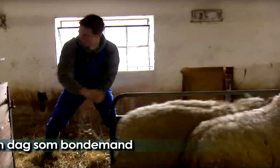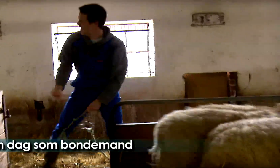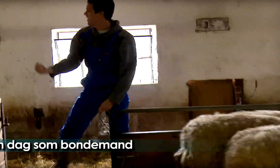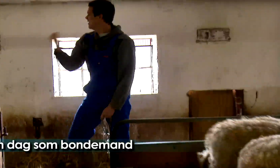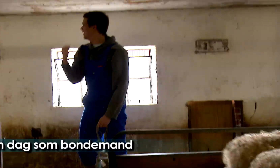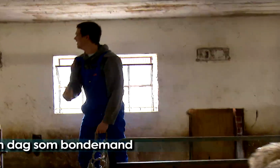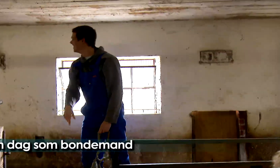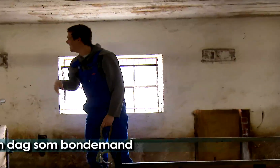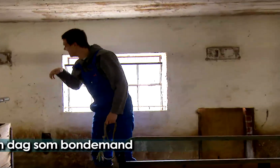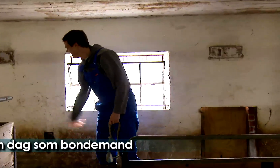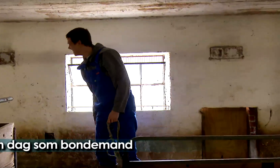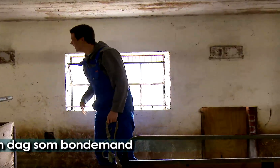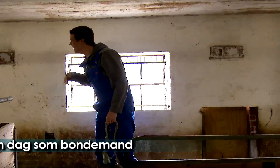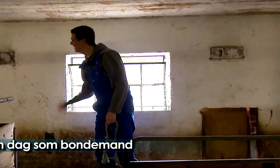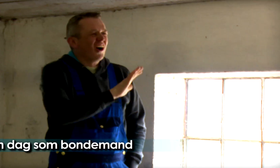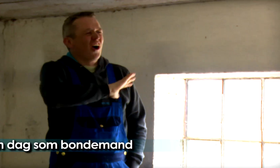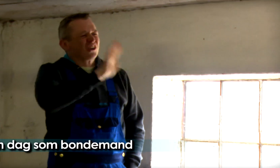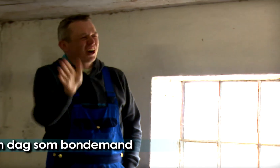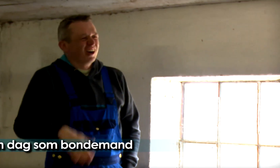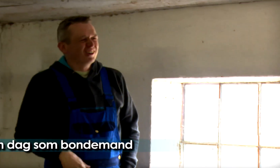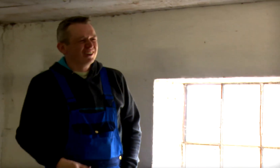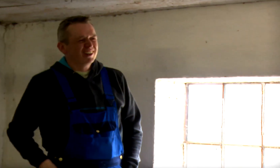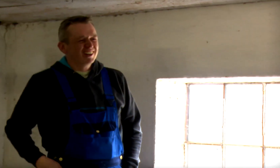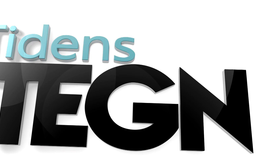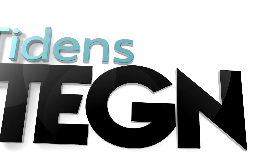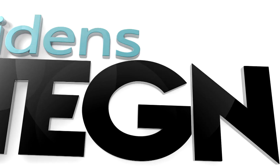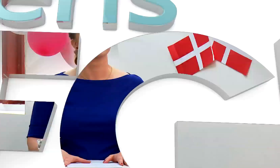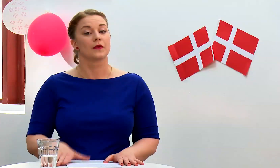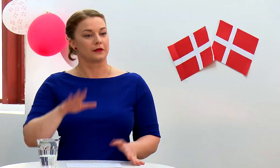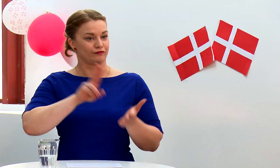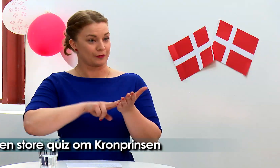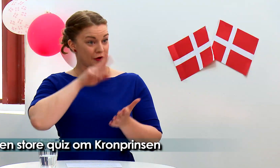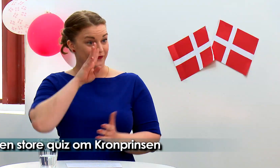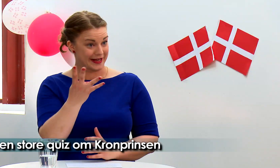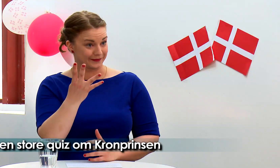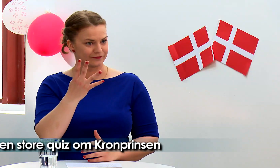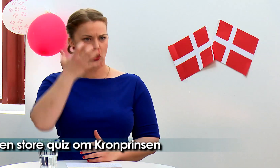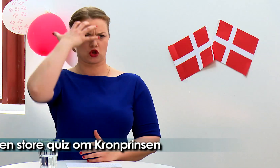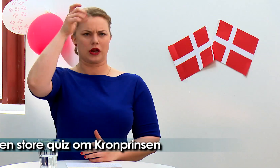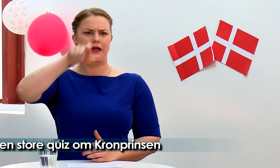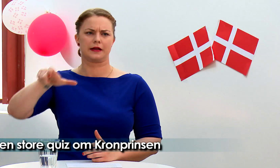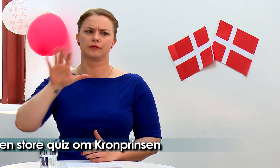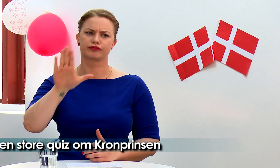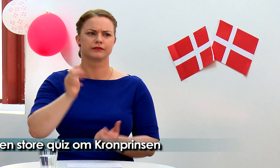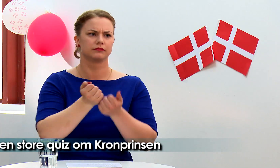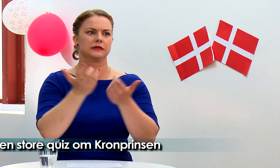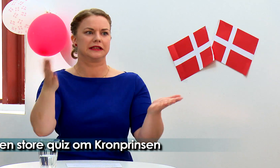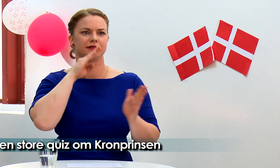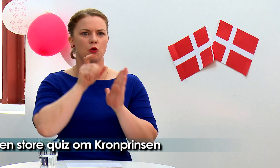Åh, den er stærk. Hold da op. Vi er nået til fjerde spørgsmål. Kongelige har typisk